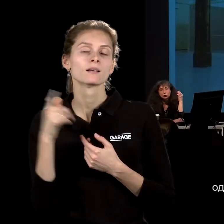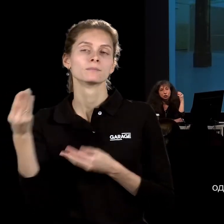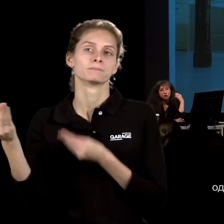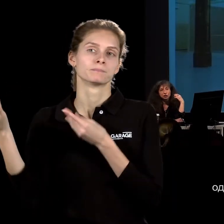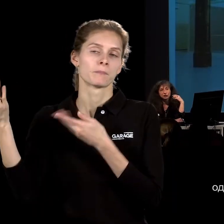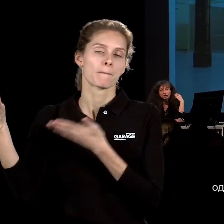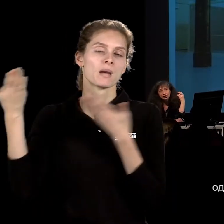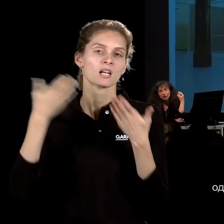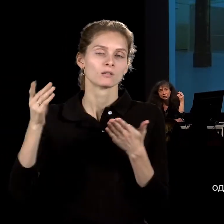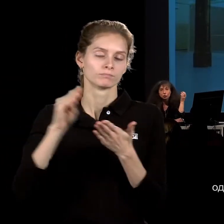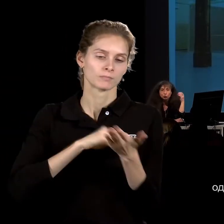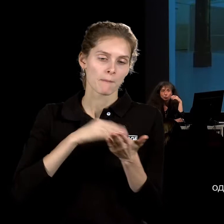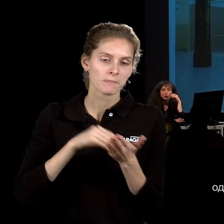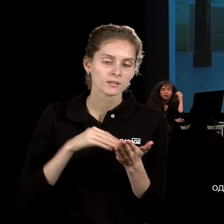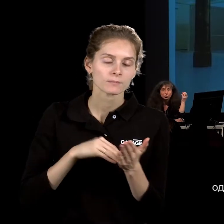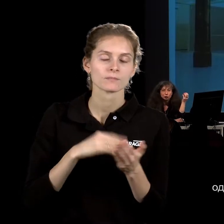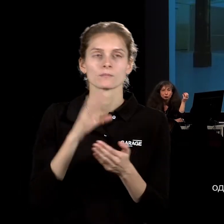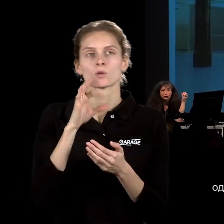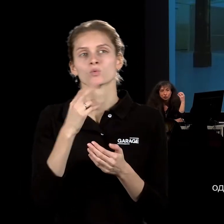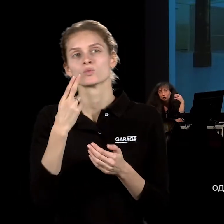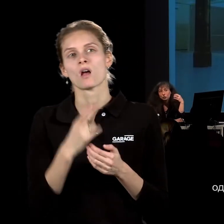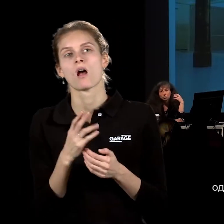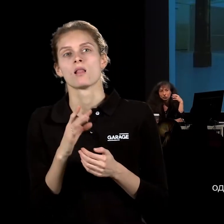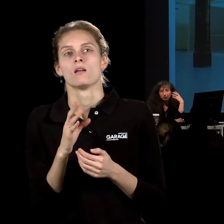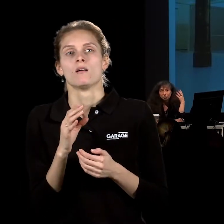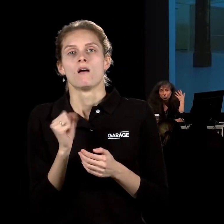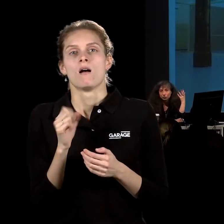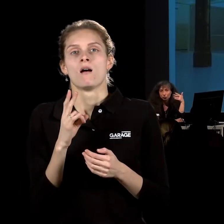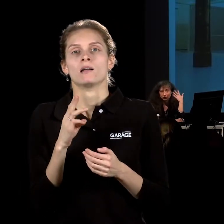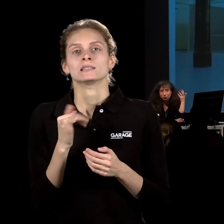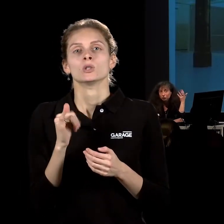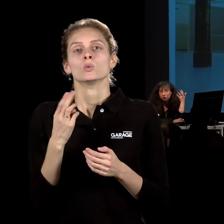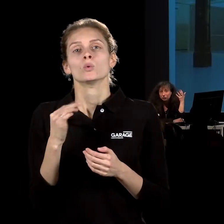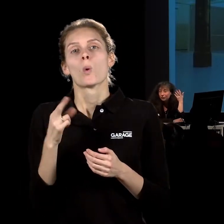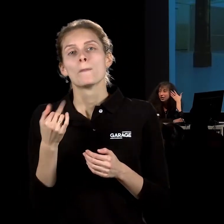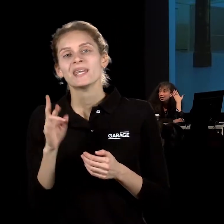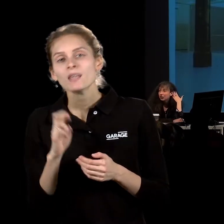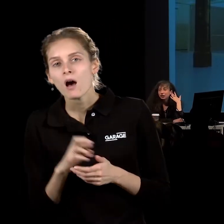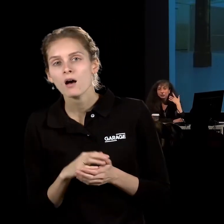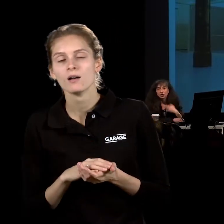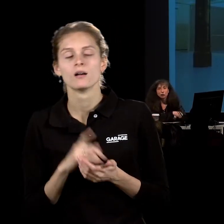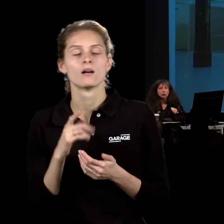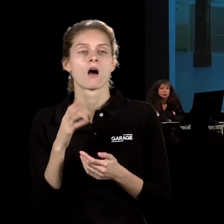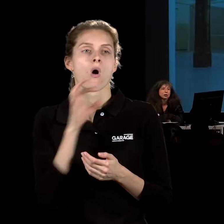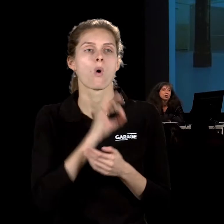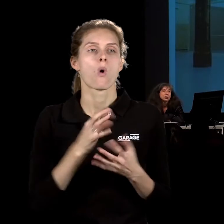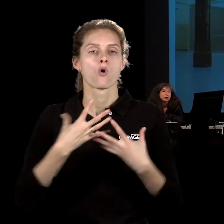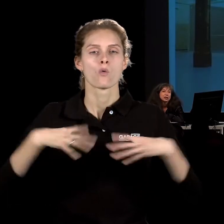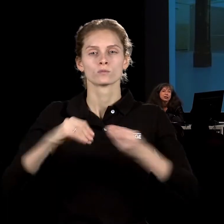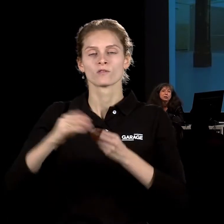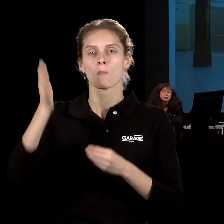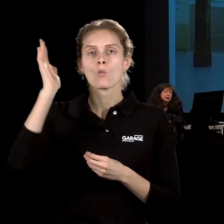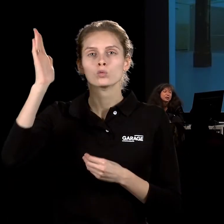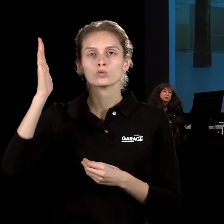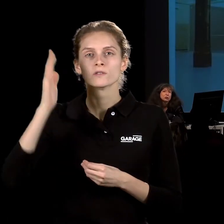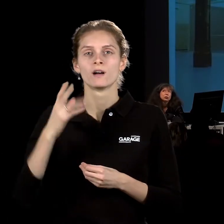тоже как некой социальной утопии, антиутопии, дистопии, вот каким может быть общество будущего. Второй проект,